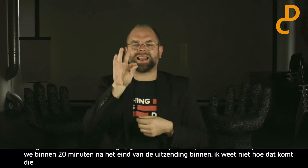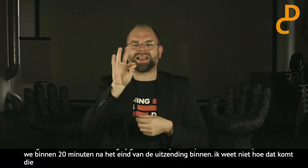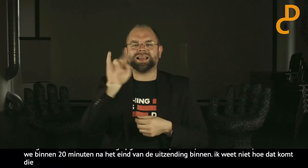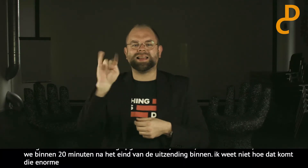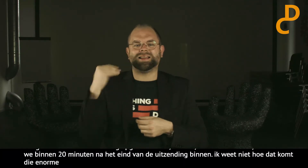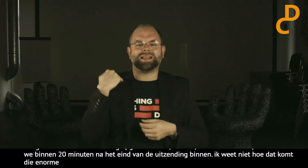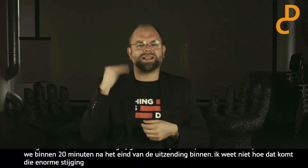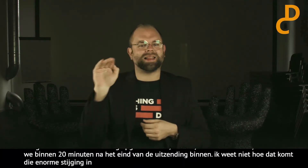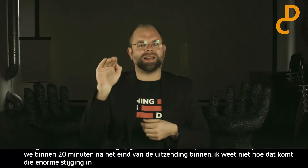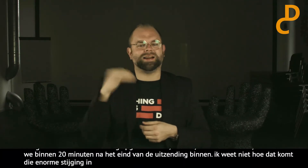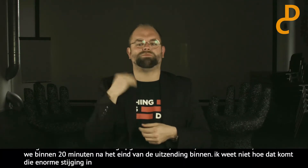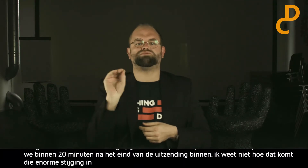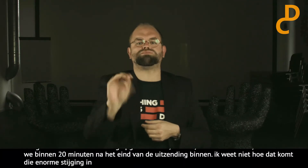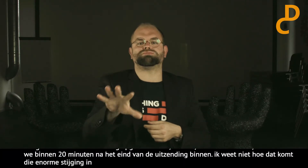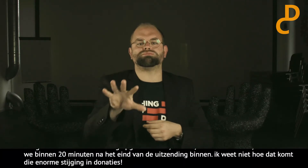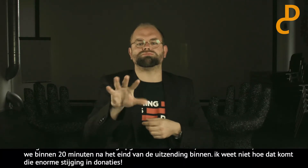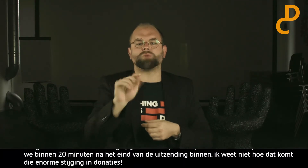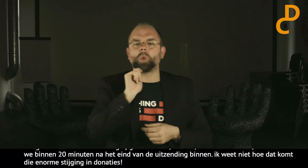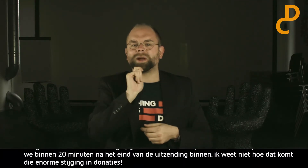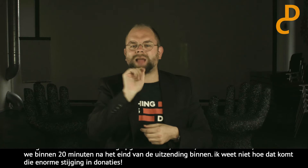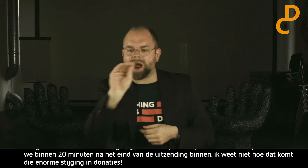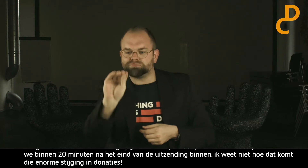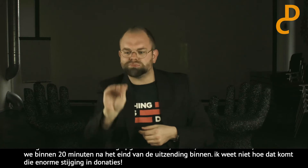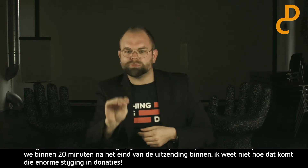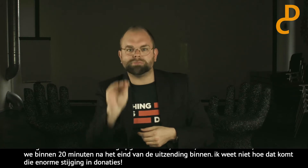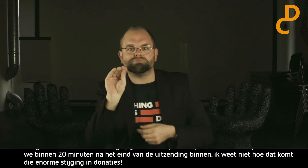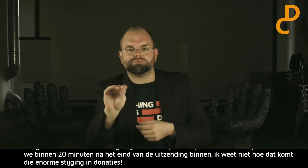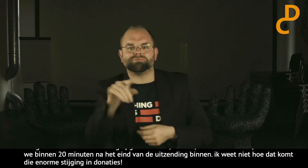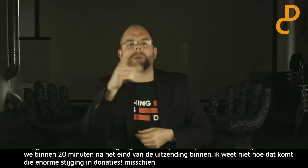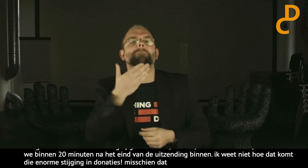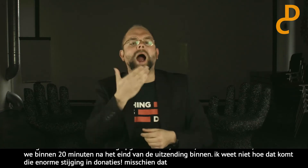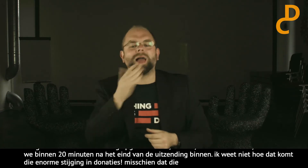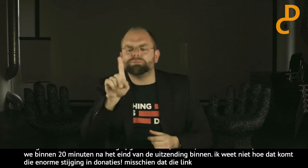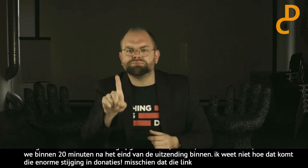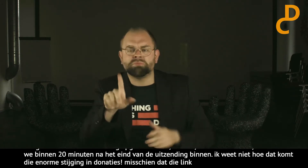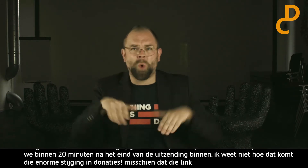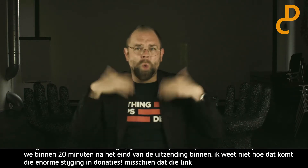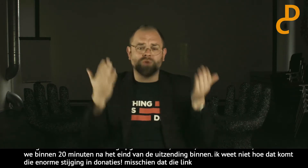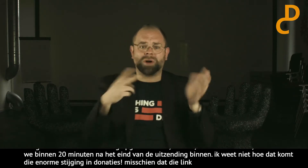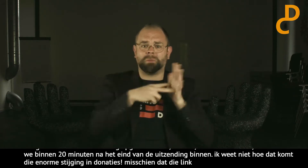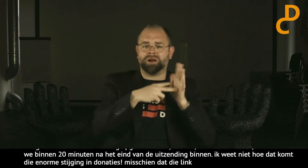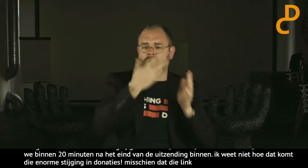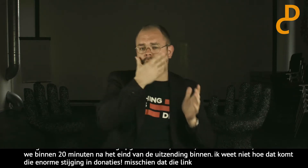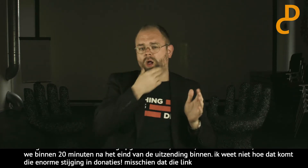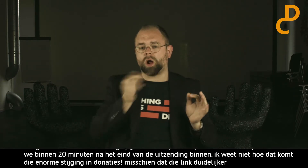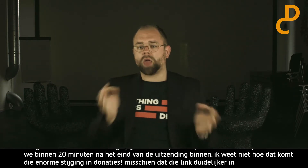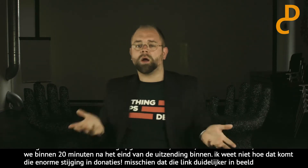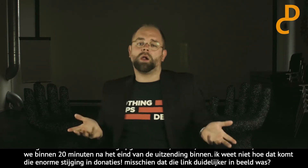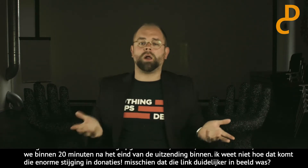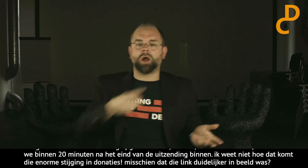de vorige keer duidelijker in beeld was gekomen. Of de tikkie. Dat die daardoor heel makkelijk aan klikbaar was. Of misschien omdat